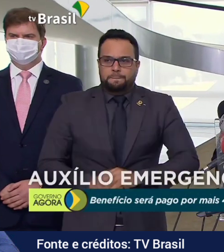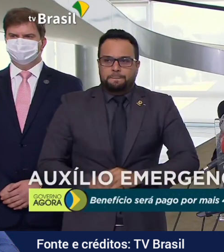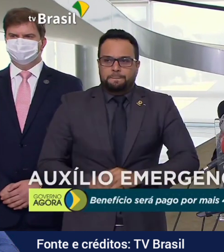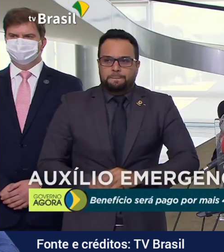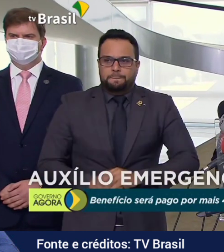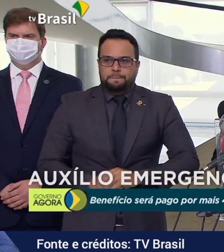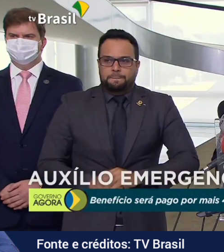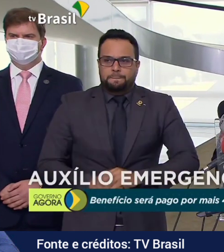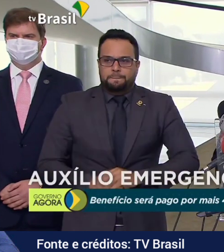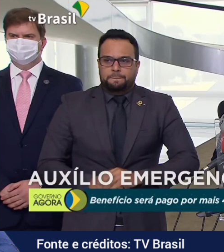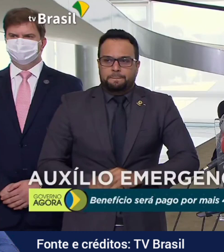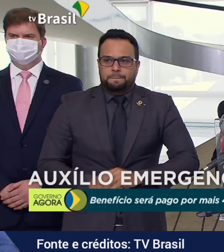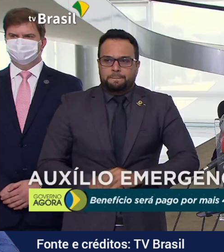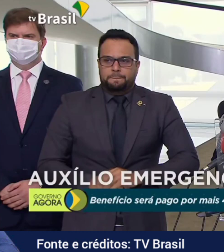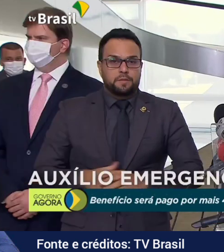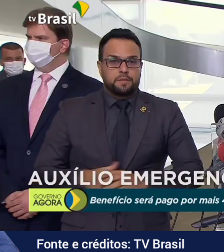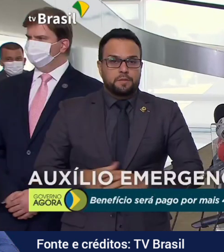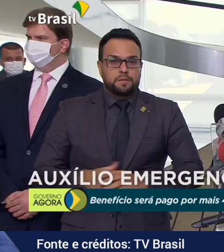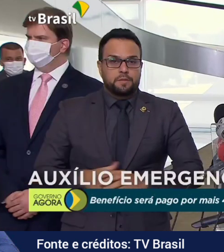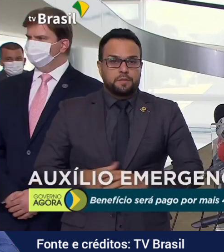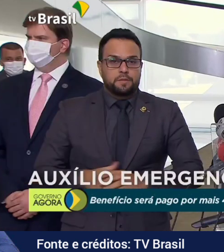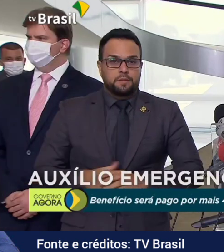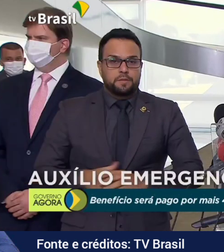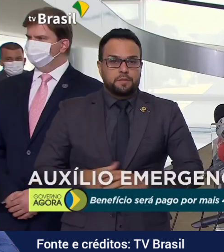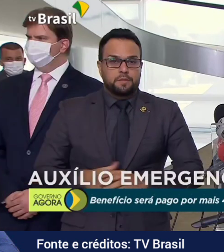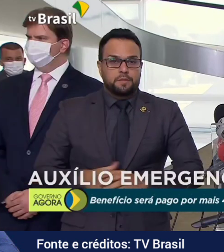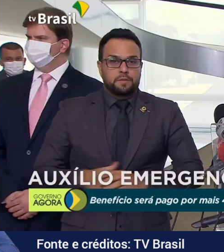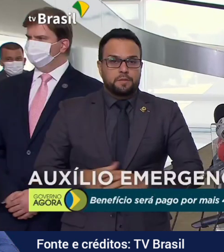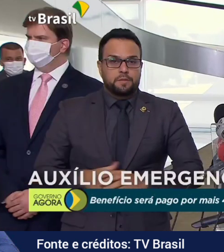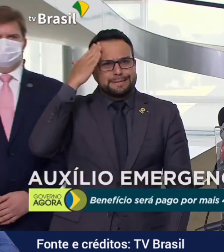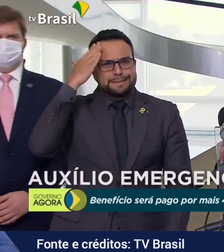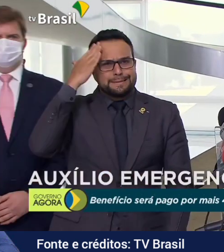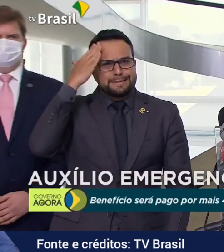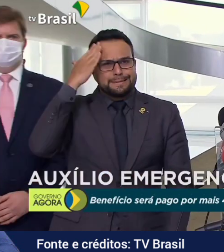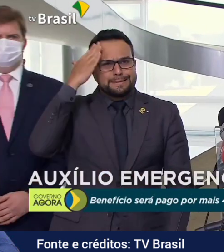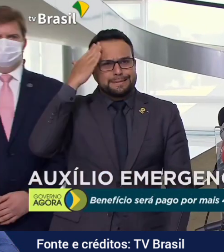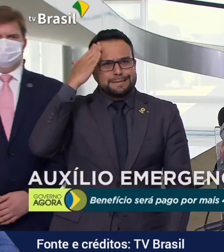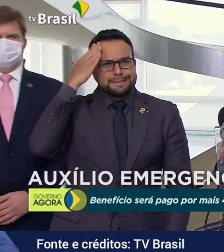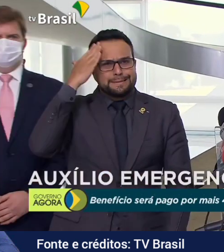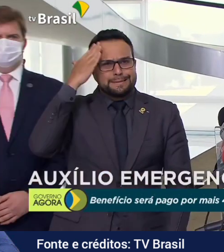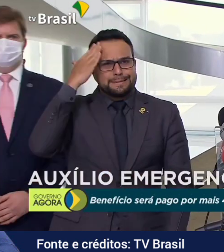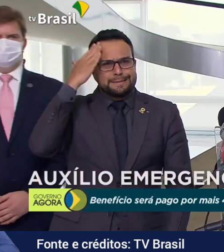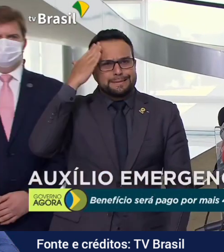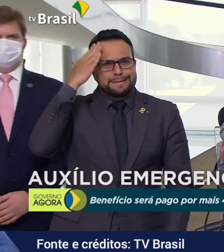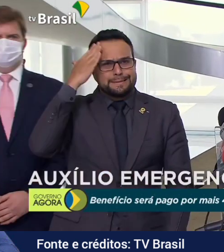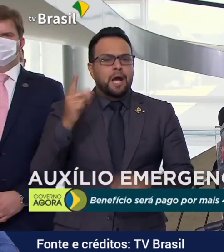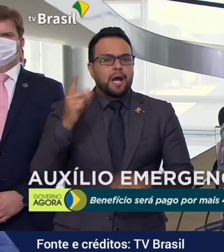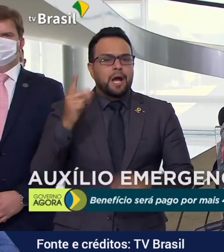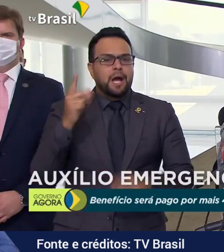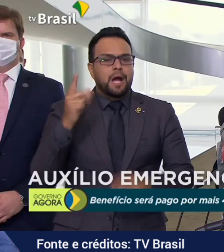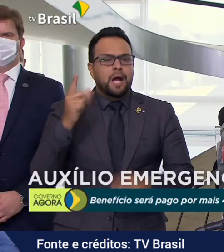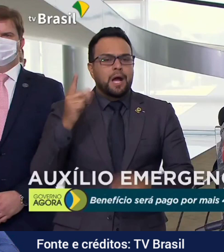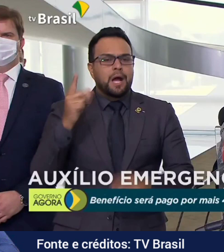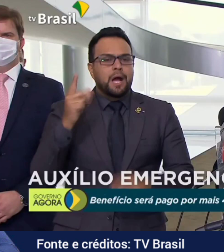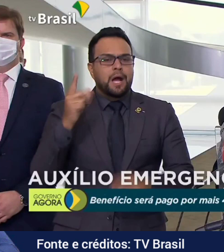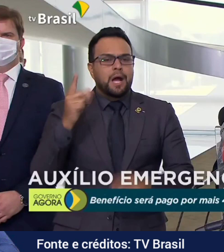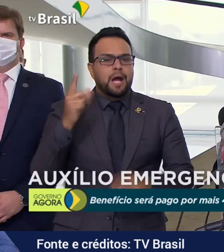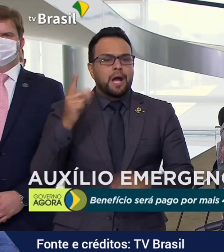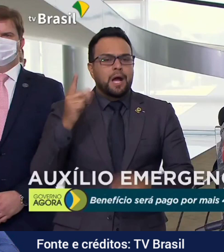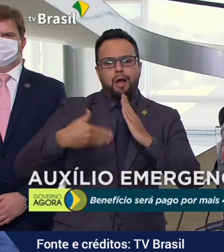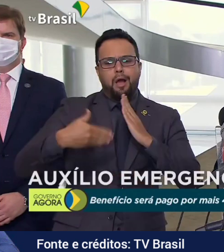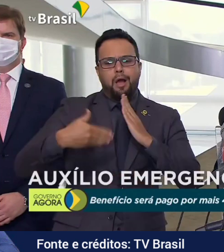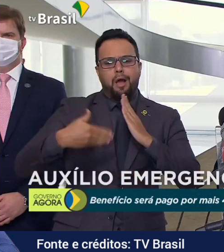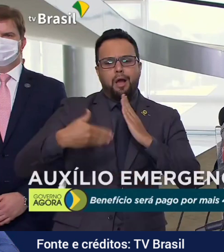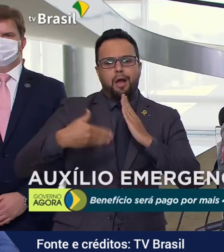O governo sabe que não pode continuar por muito tempo com esses auxílios, que custa para toda a